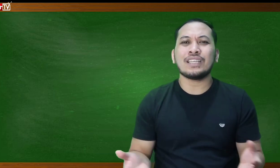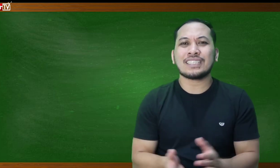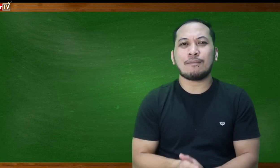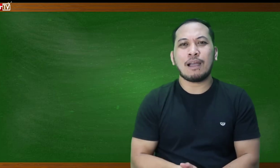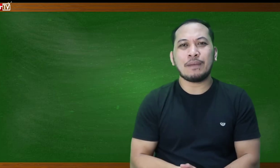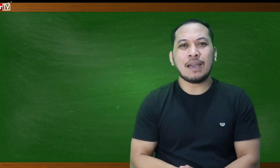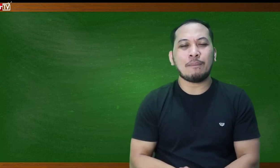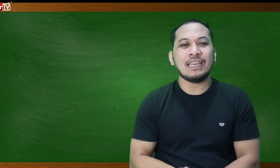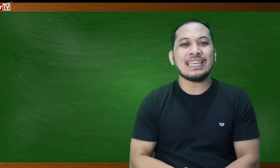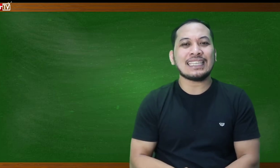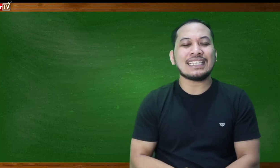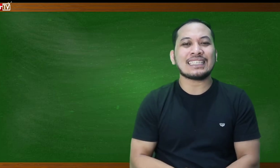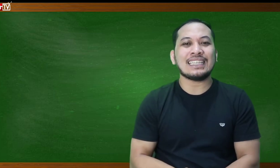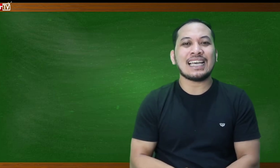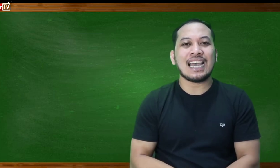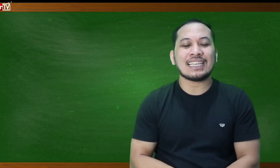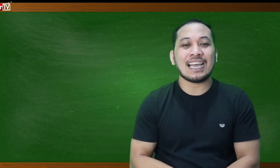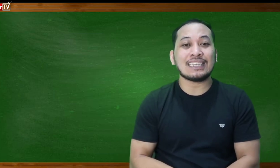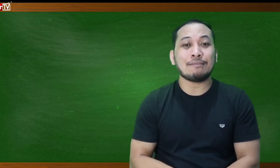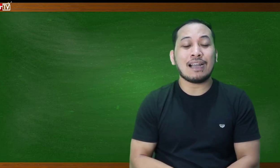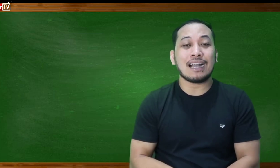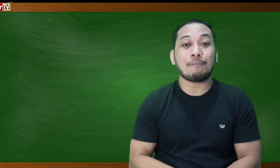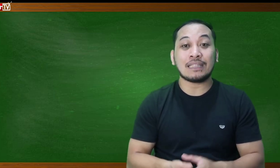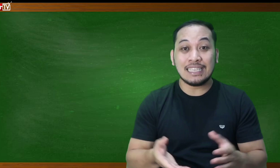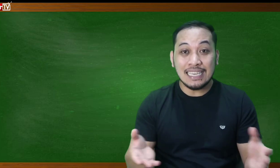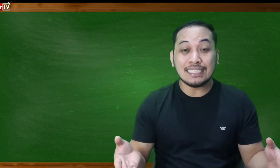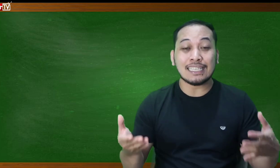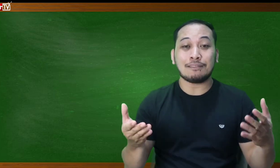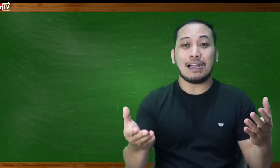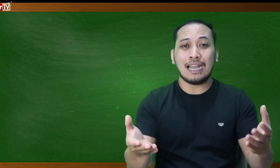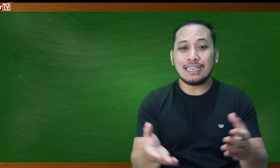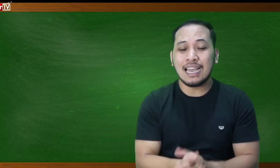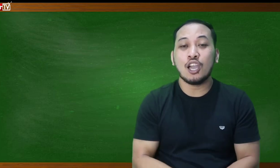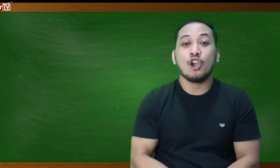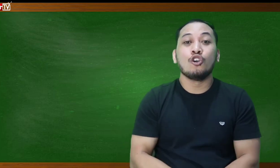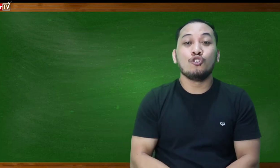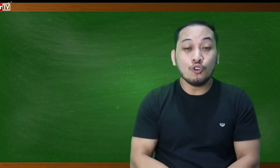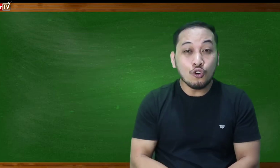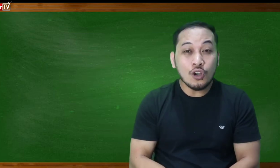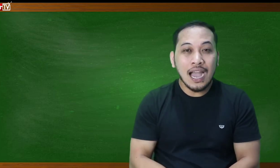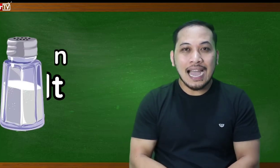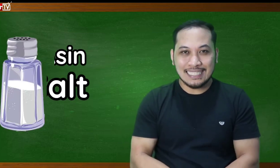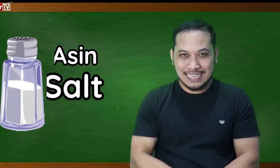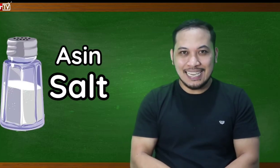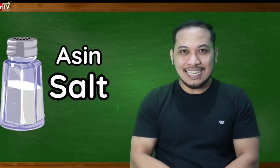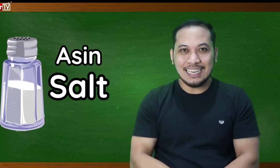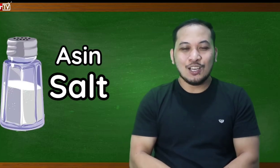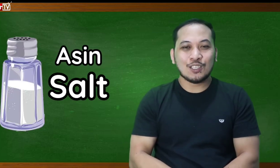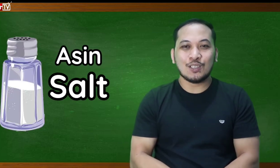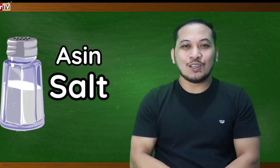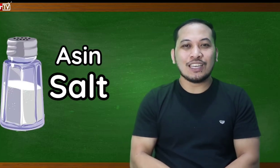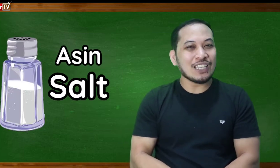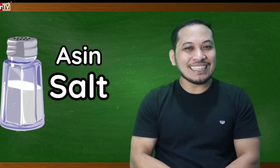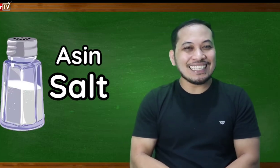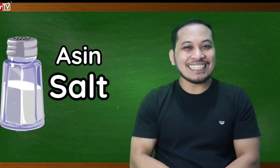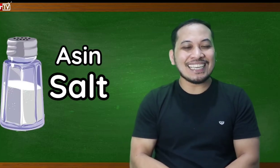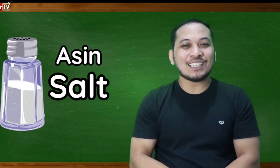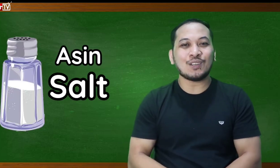isa sa mga pinapabili natin sa tinda sa ating mga kapatid sa ating mga anak yung asin so ganito natin isisenyas yung